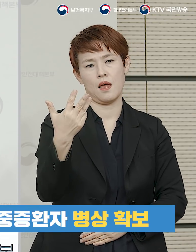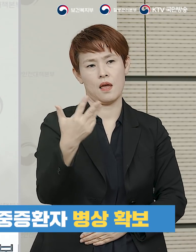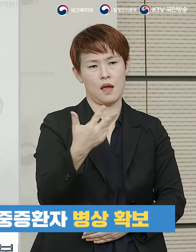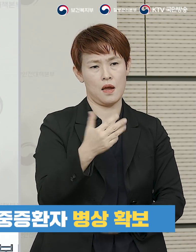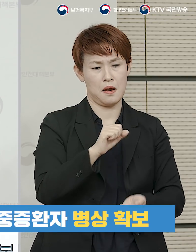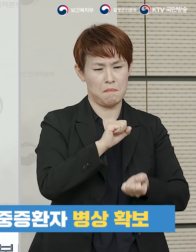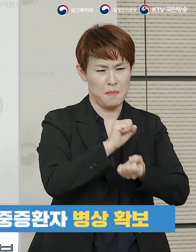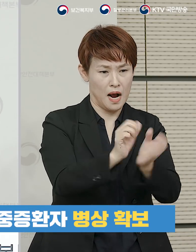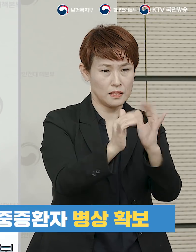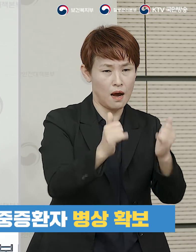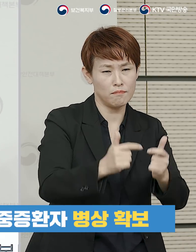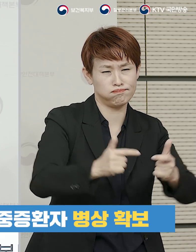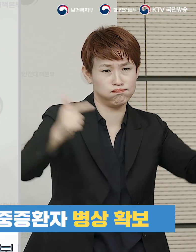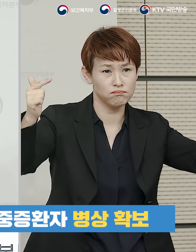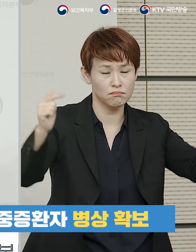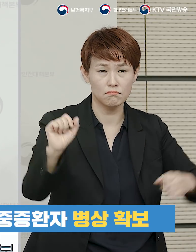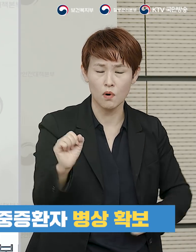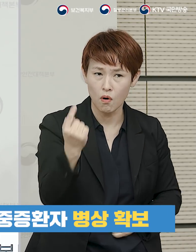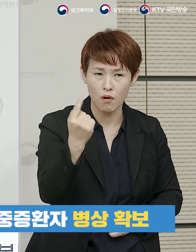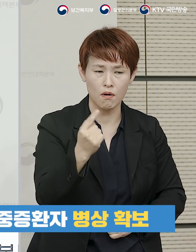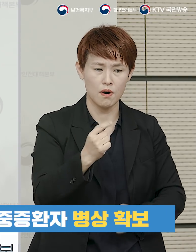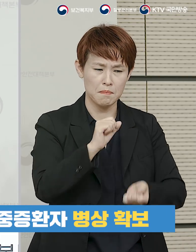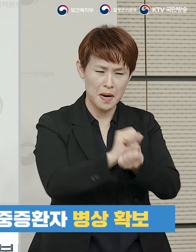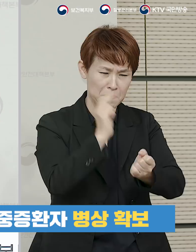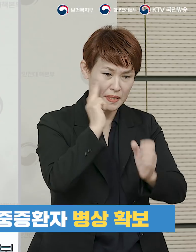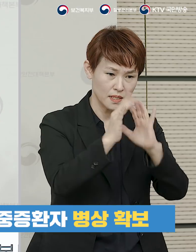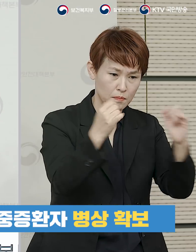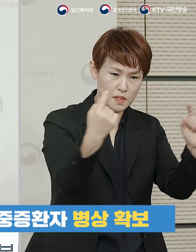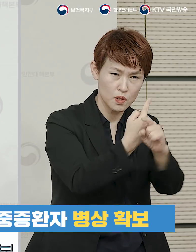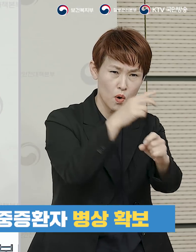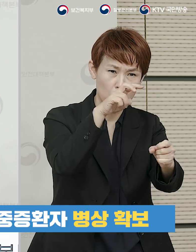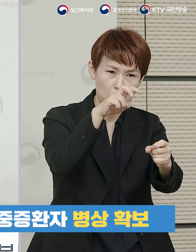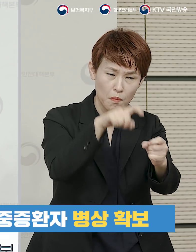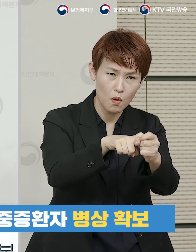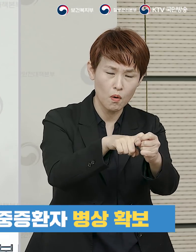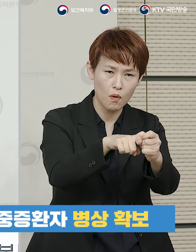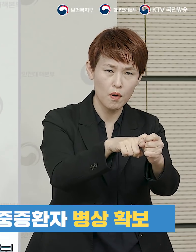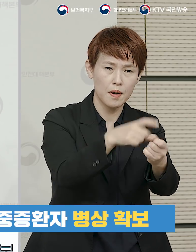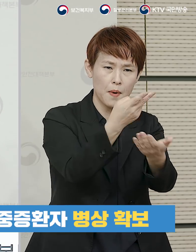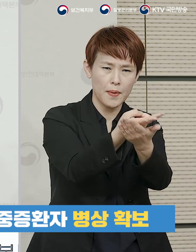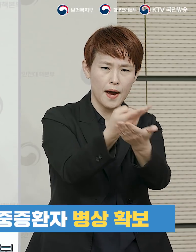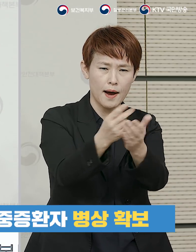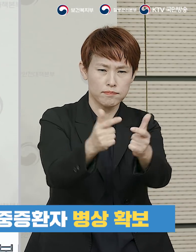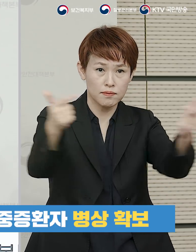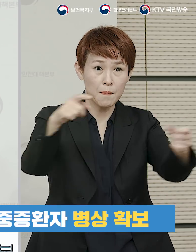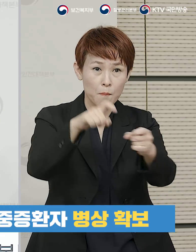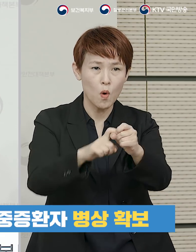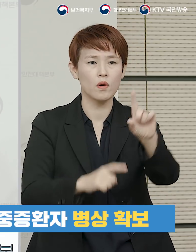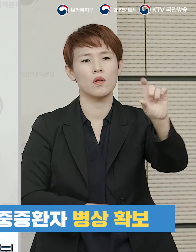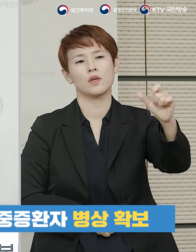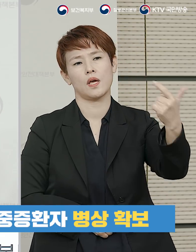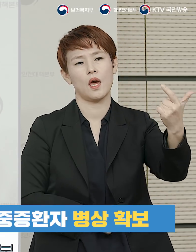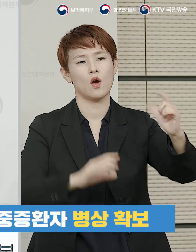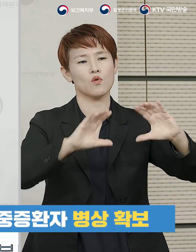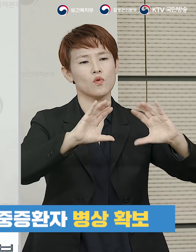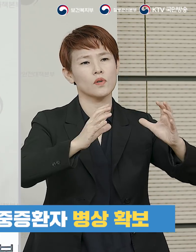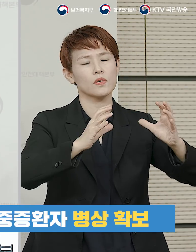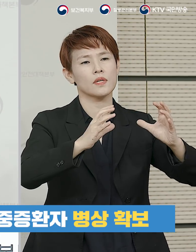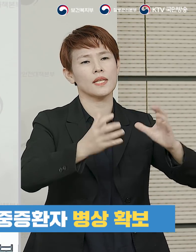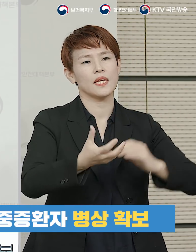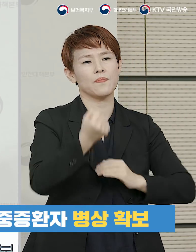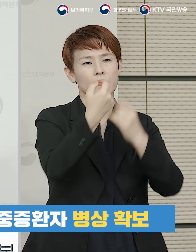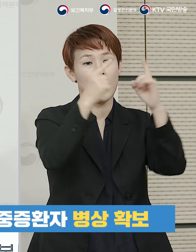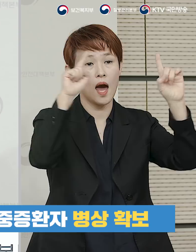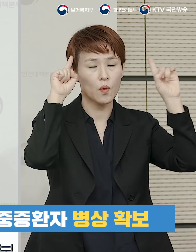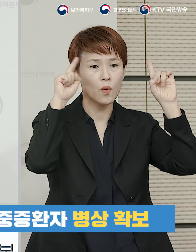환자가 급증하는 상황에서 중증환자 치료를 위한 병상을 추가 확보하기 위하여 16개